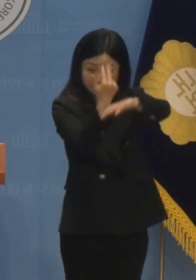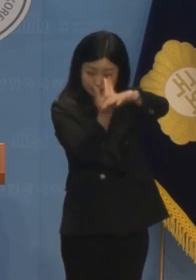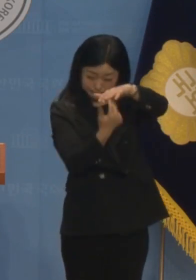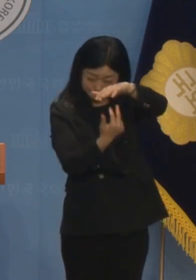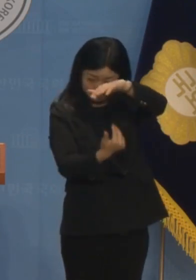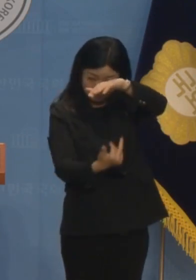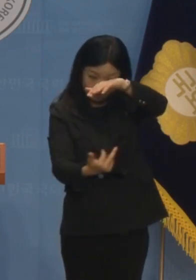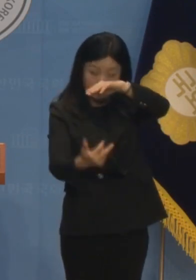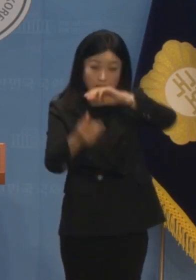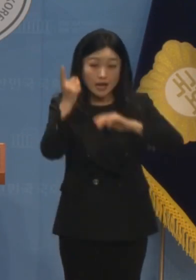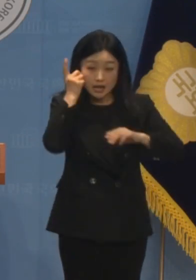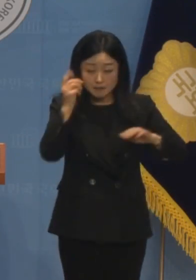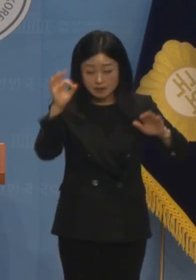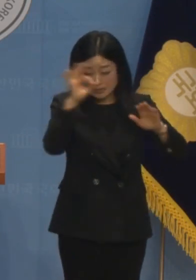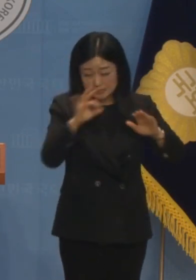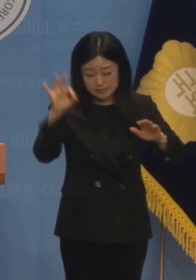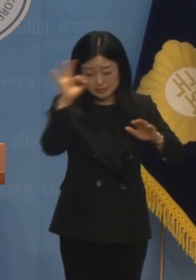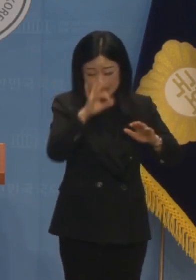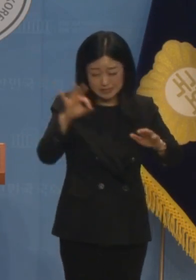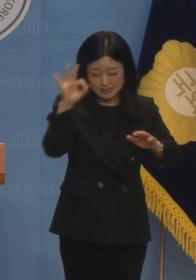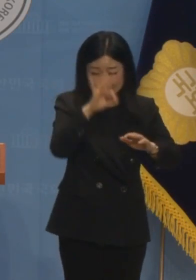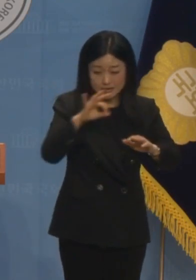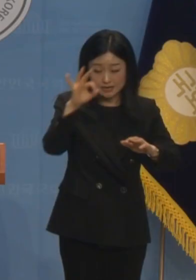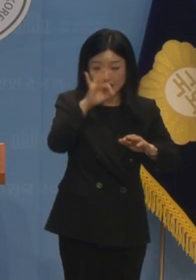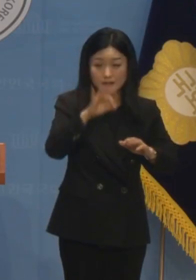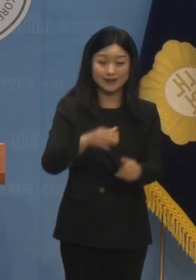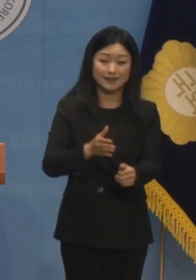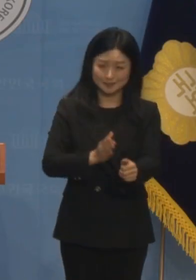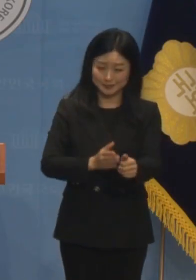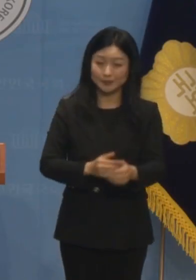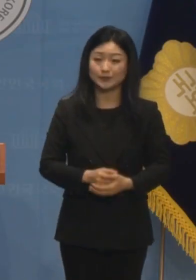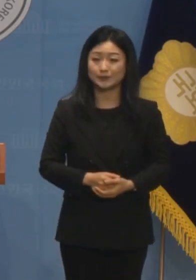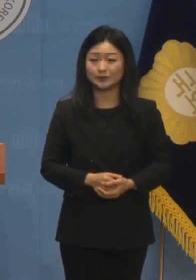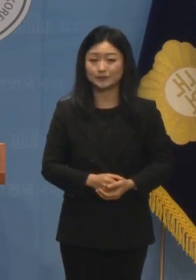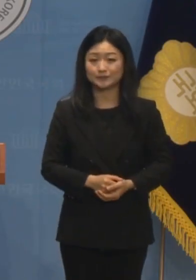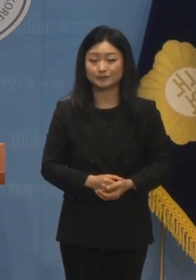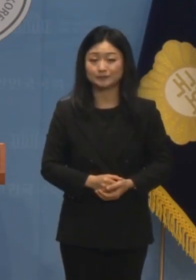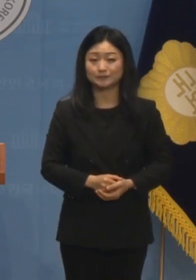이용해서라도 황금폰을 인양해야 되지 않겠습니까?